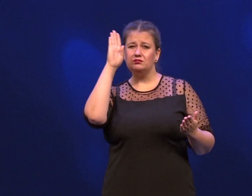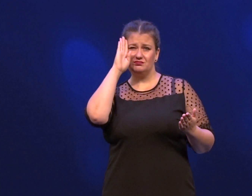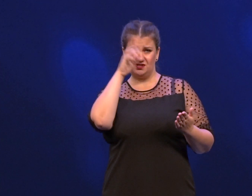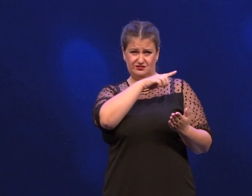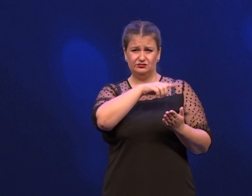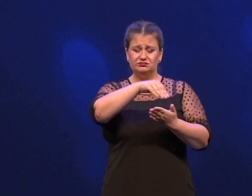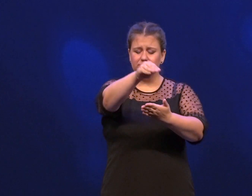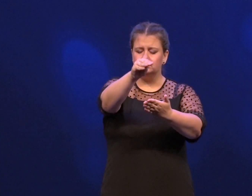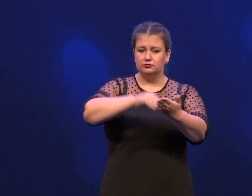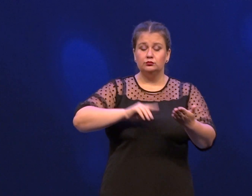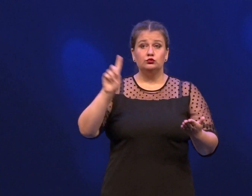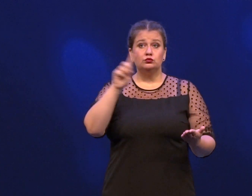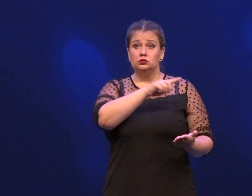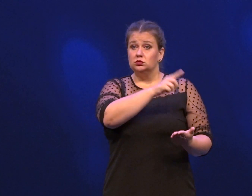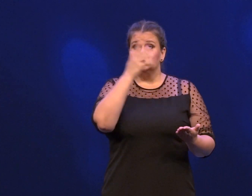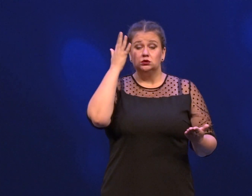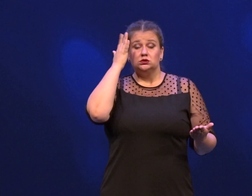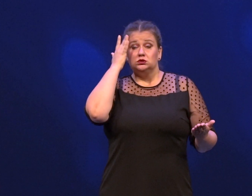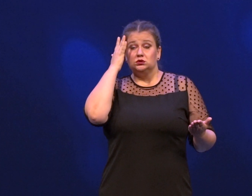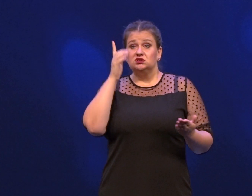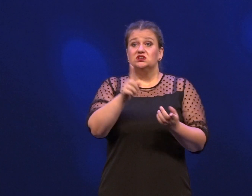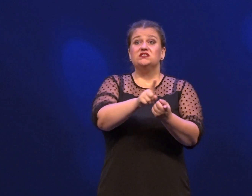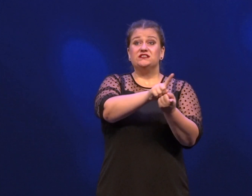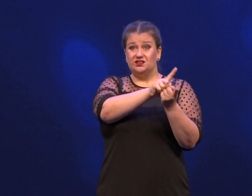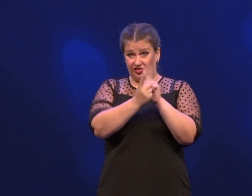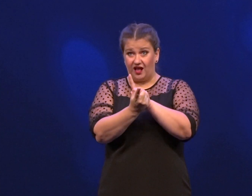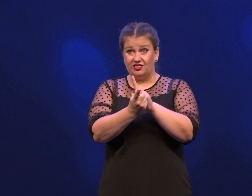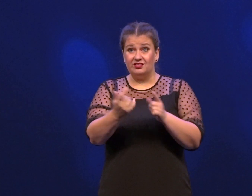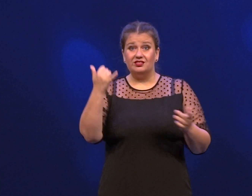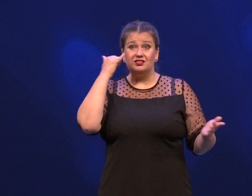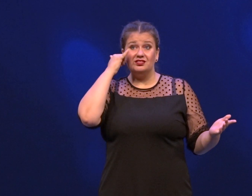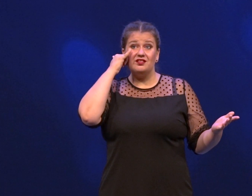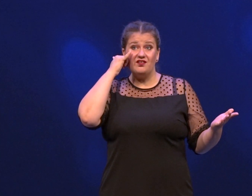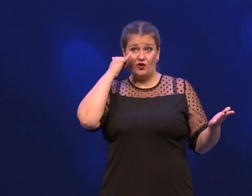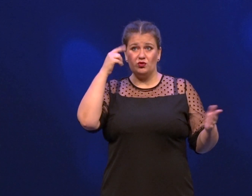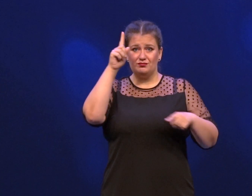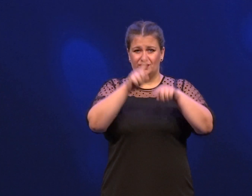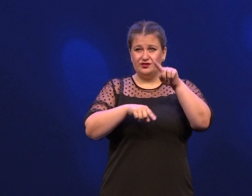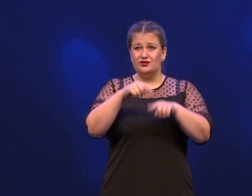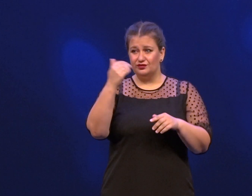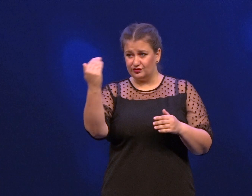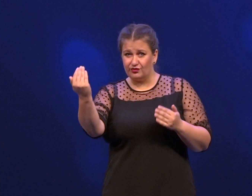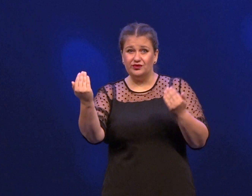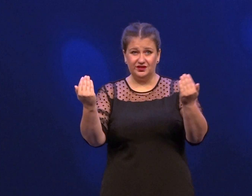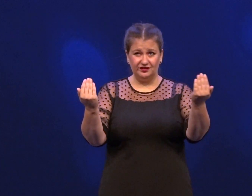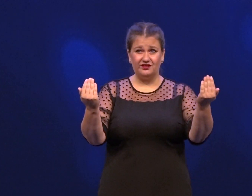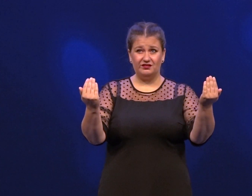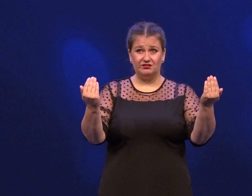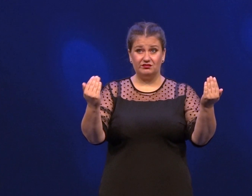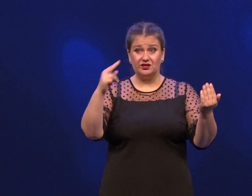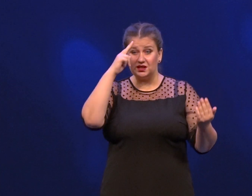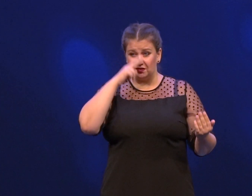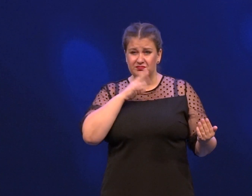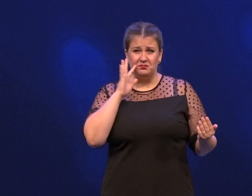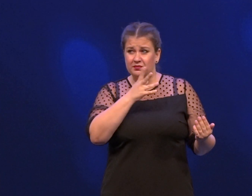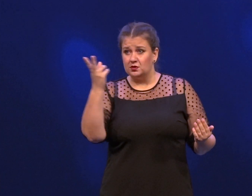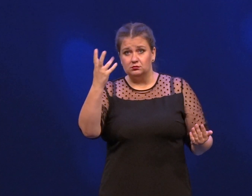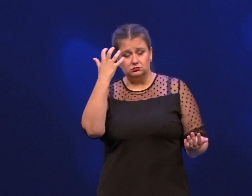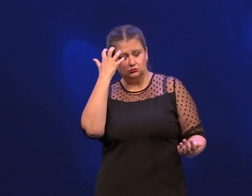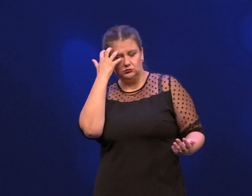эссе написать о мечте. И вот один мальчик написал, что хочет стать телефоном